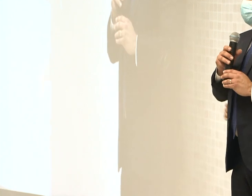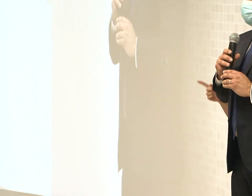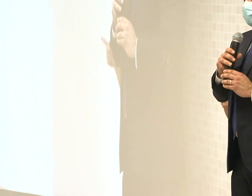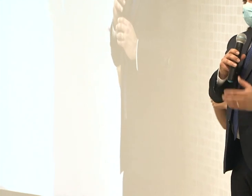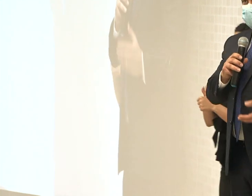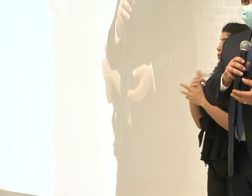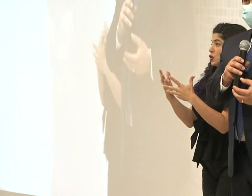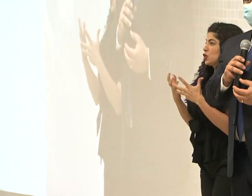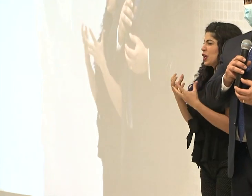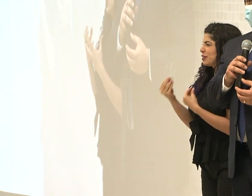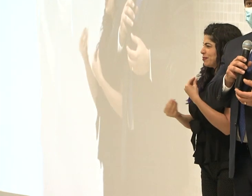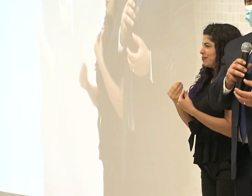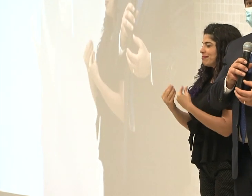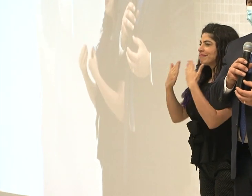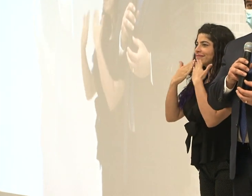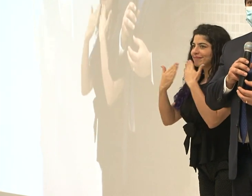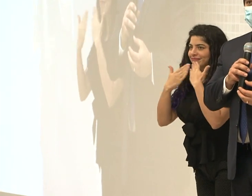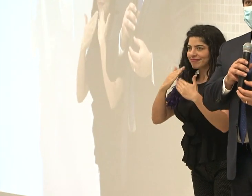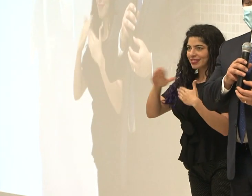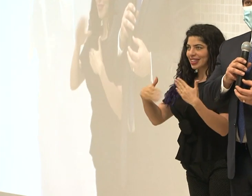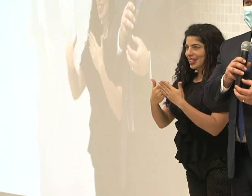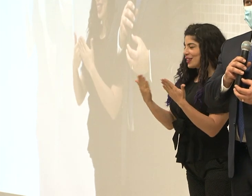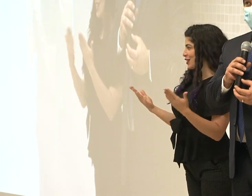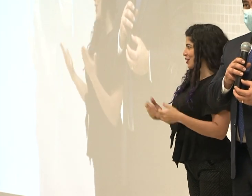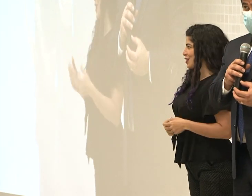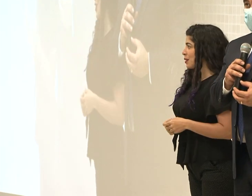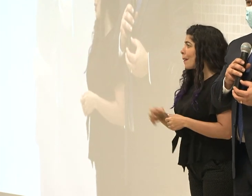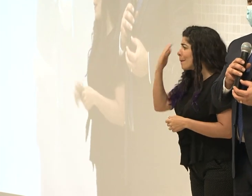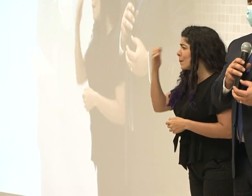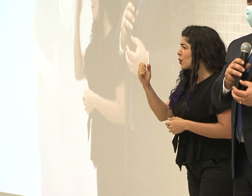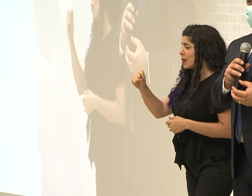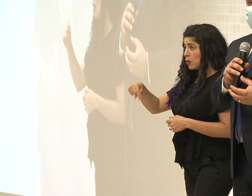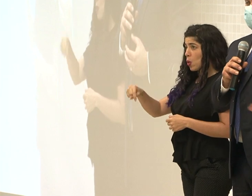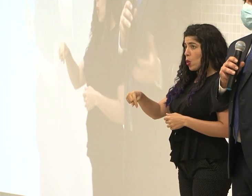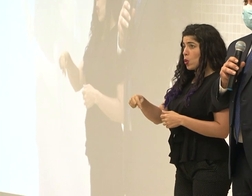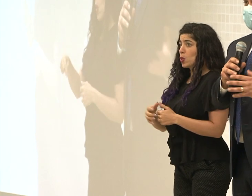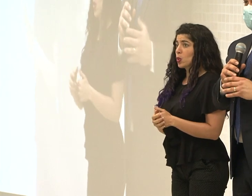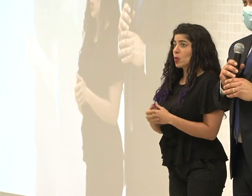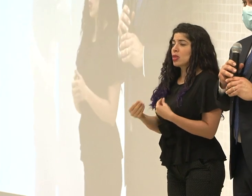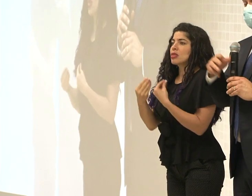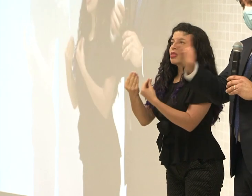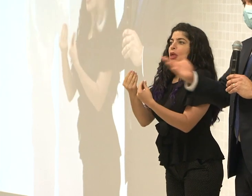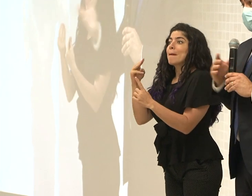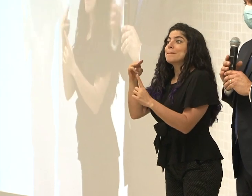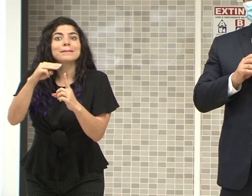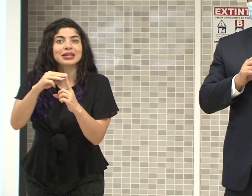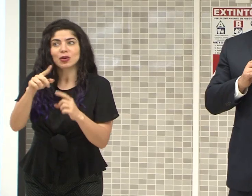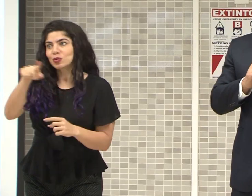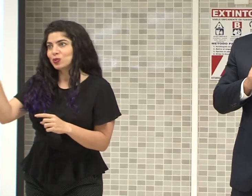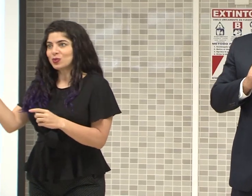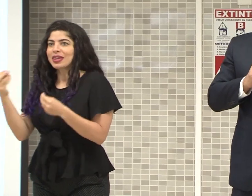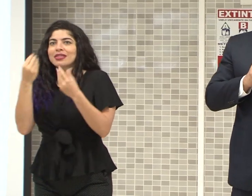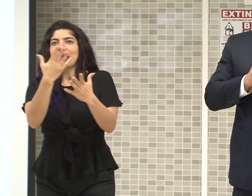hacer es agradecerles a todas y a todos, porque hoy le damos un mensaje al país, ustedes le dan un